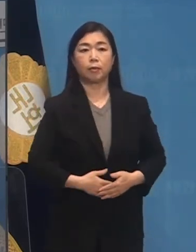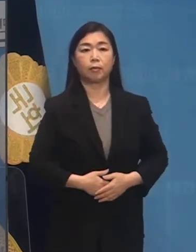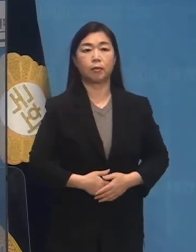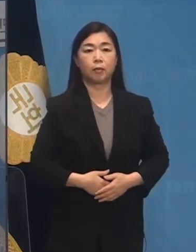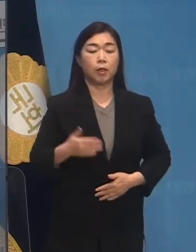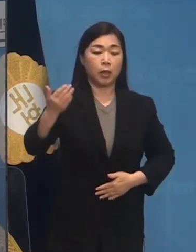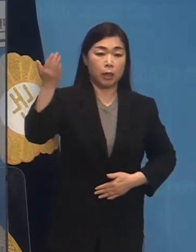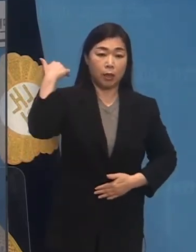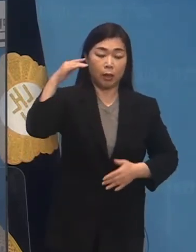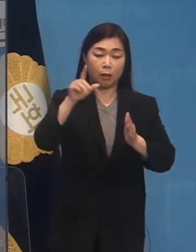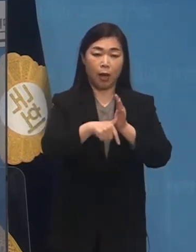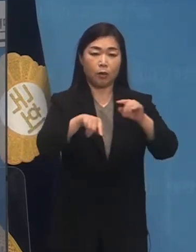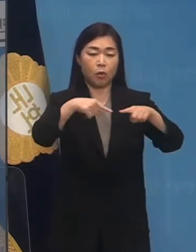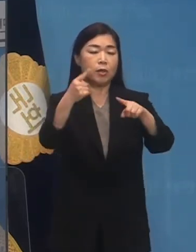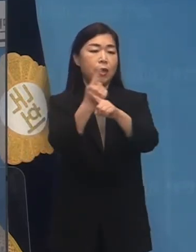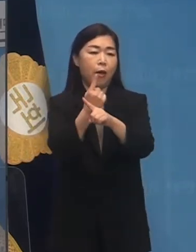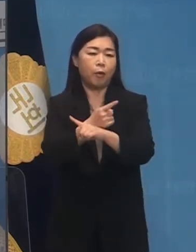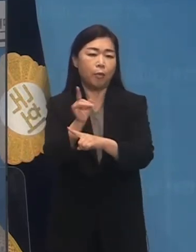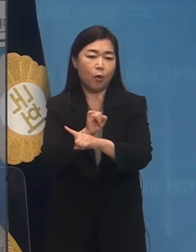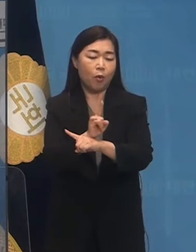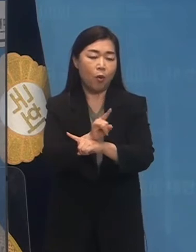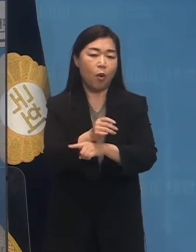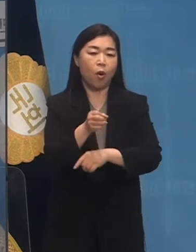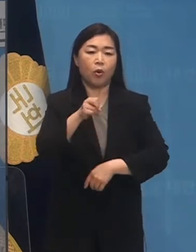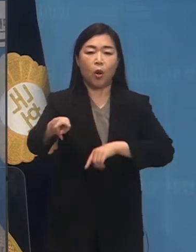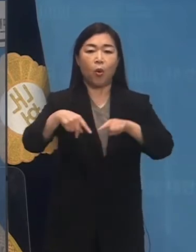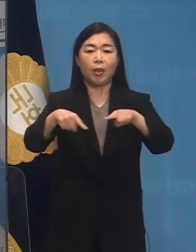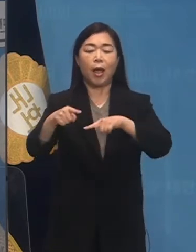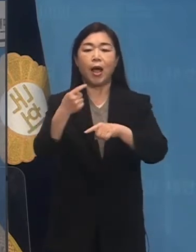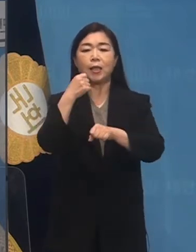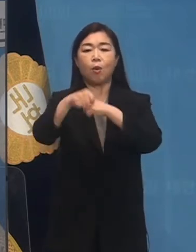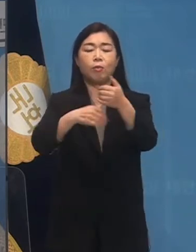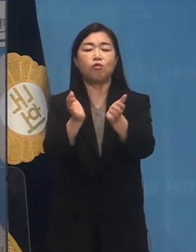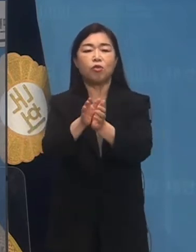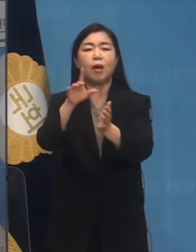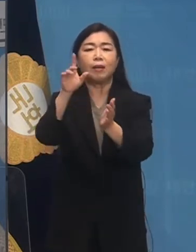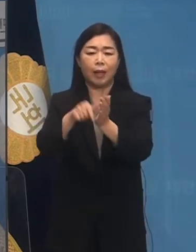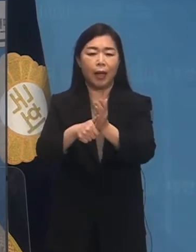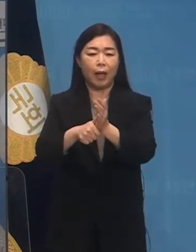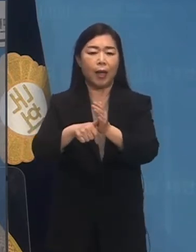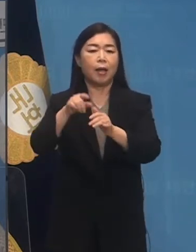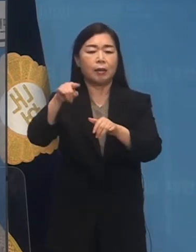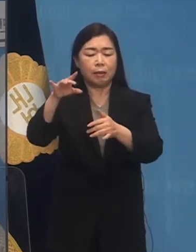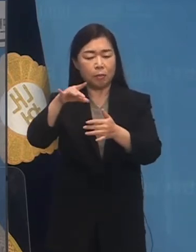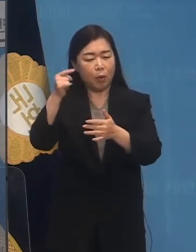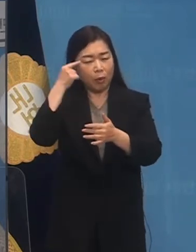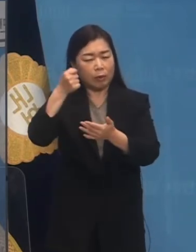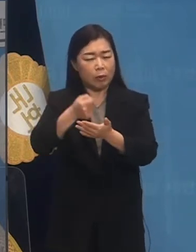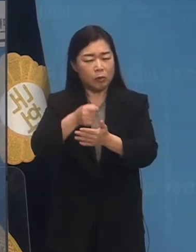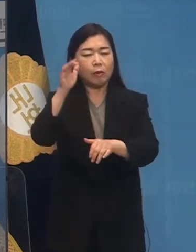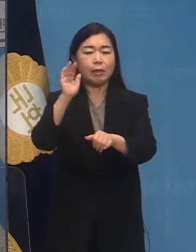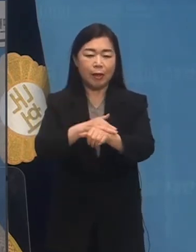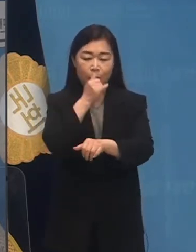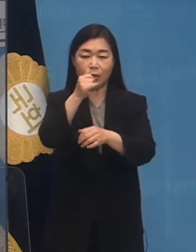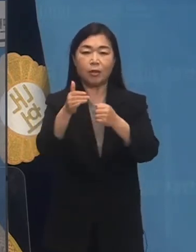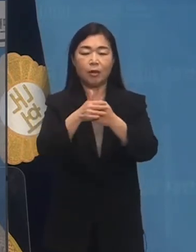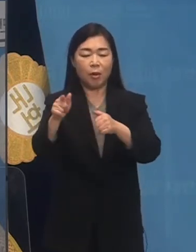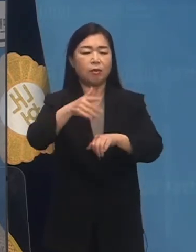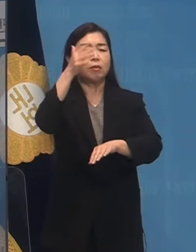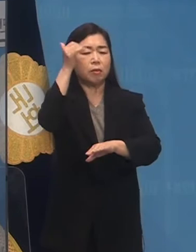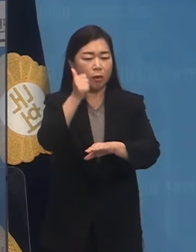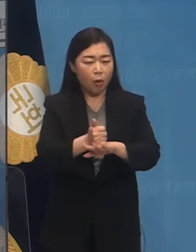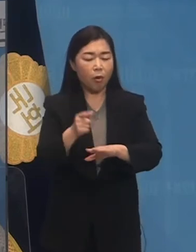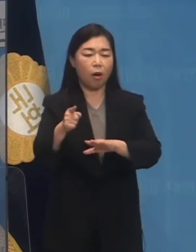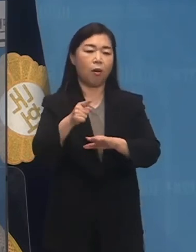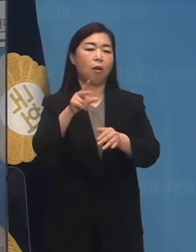지난 시기 정치 개혁은 거대 여당인 더불어민주당의 잘못된 선택으로 그 성과가 산산이